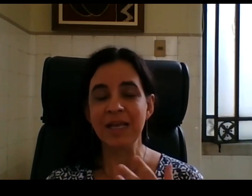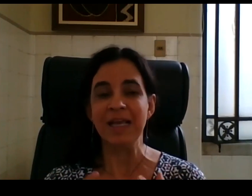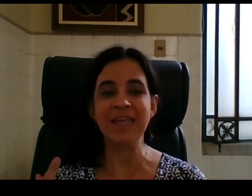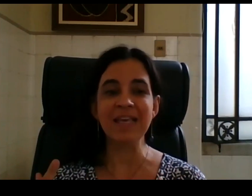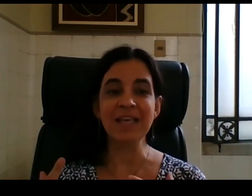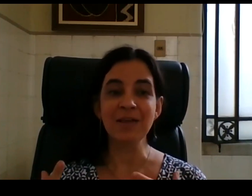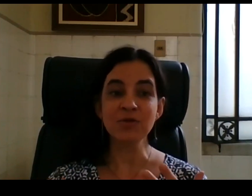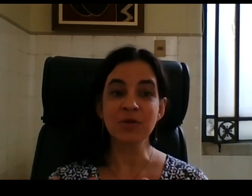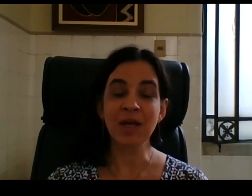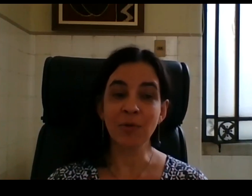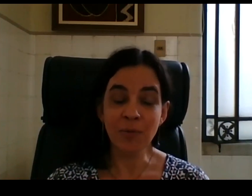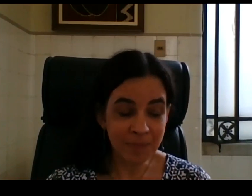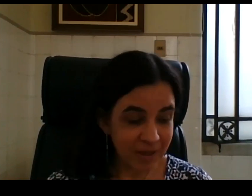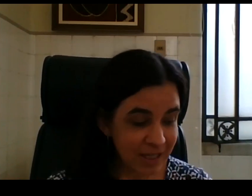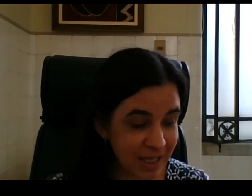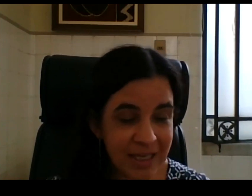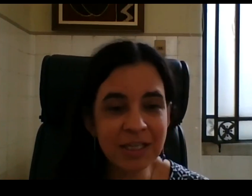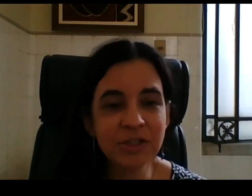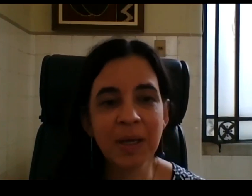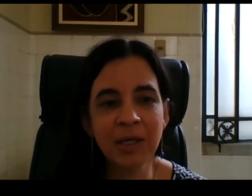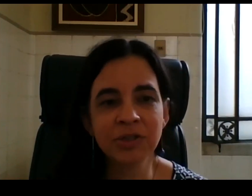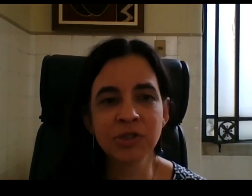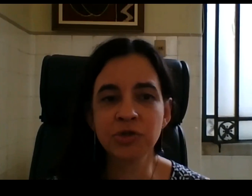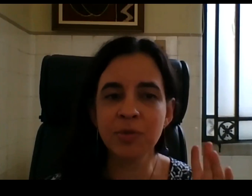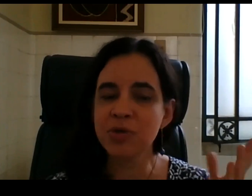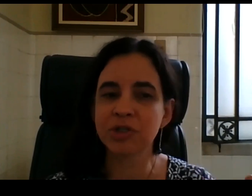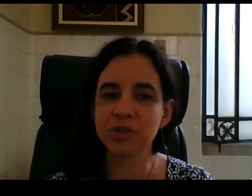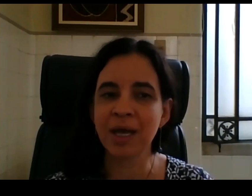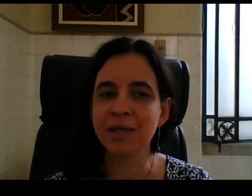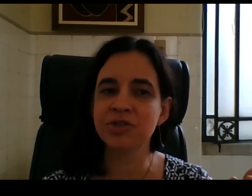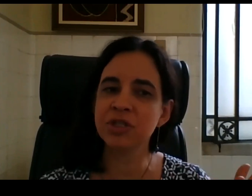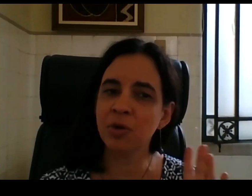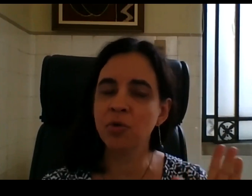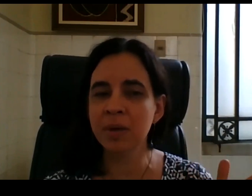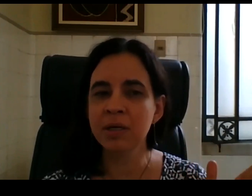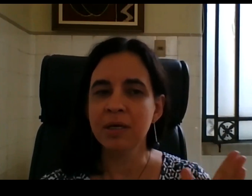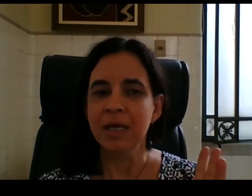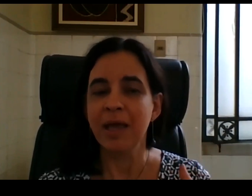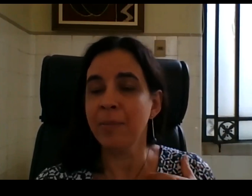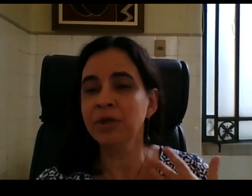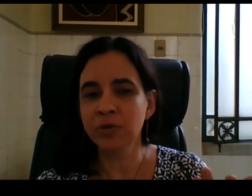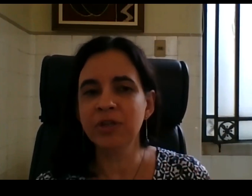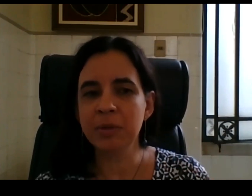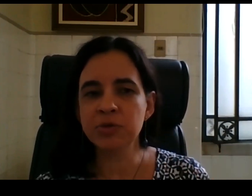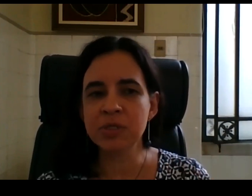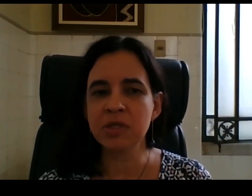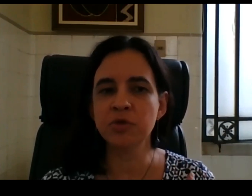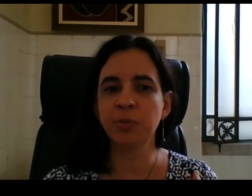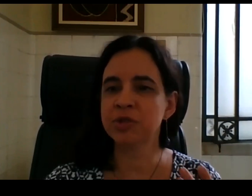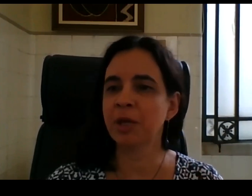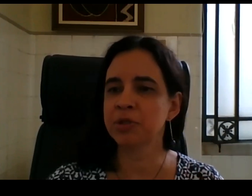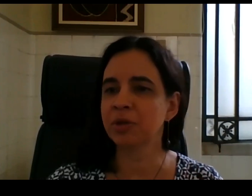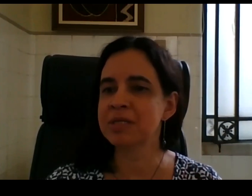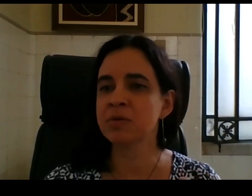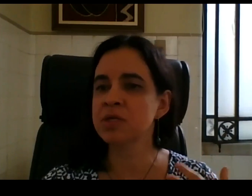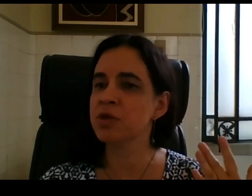e isso, algum, e recentemente, a gente começou a achar que tinha alguma, é uma dúvida mesmo se isso